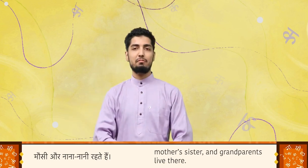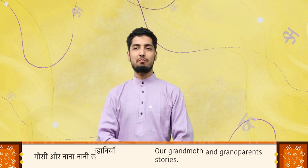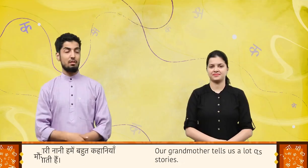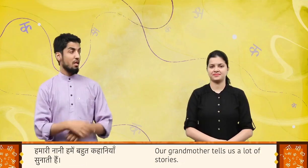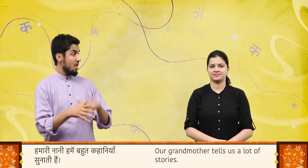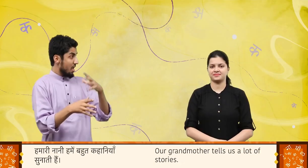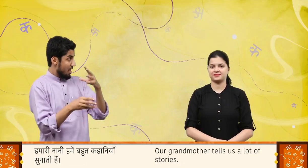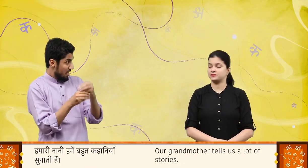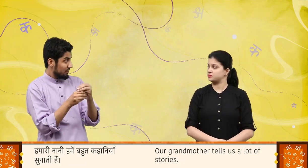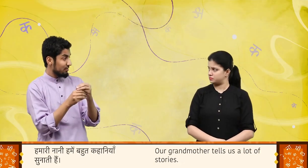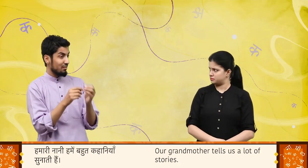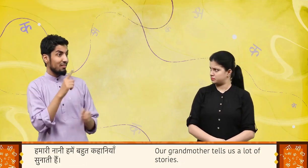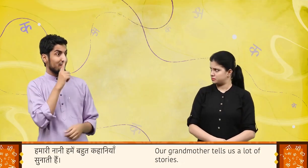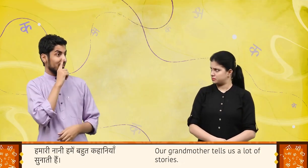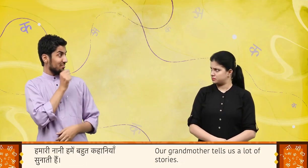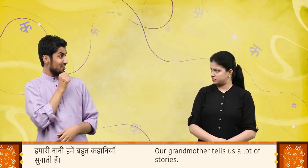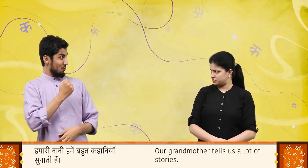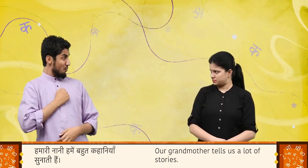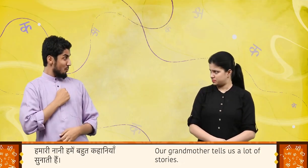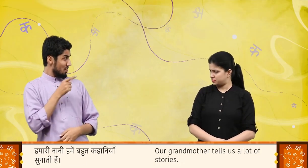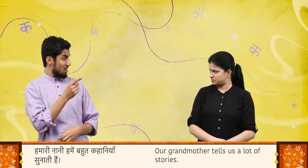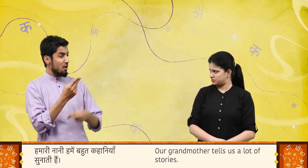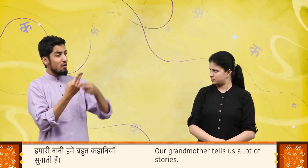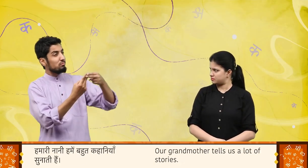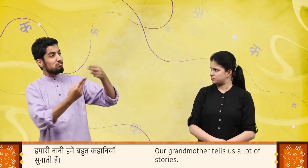हमारे नानी हमें बहुत कहानिया सोनाती हैं